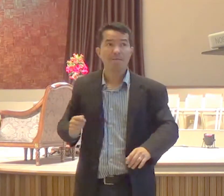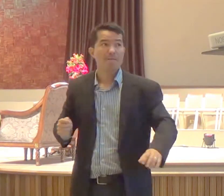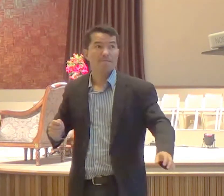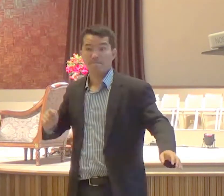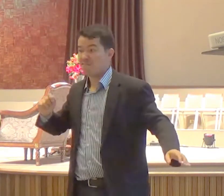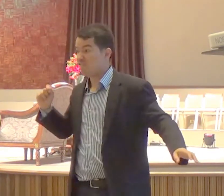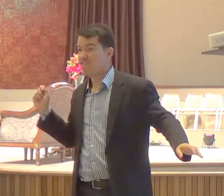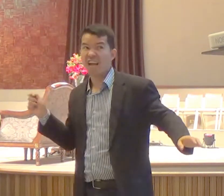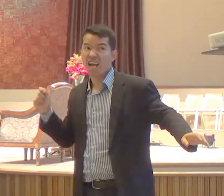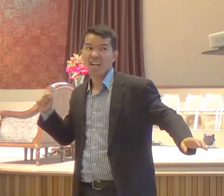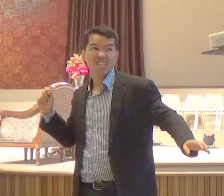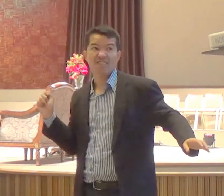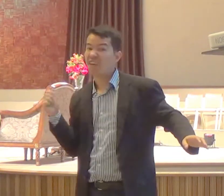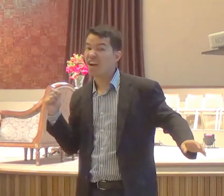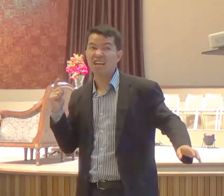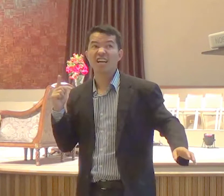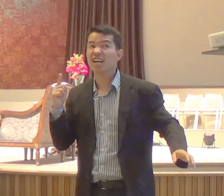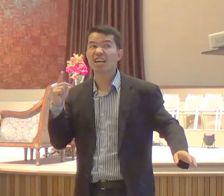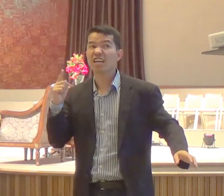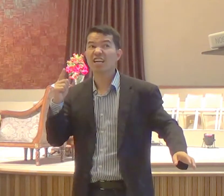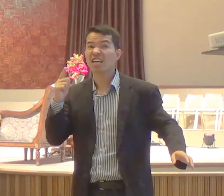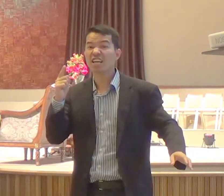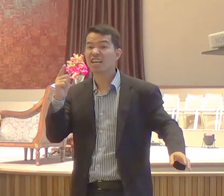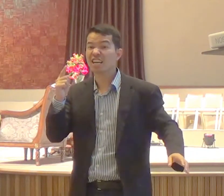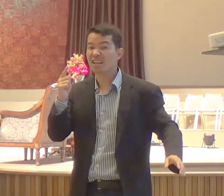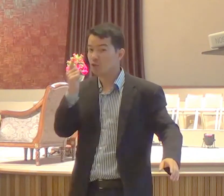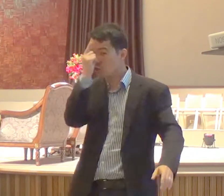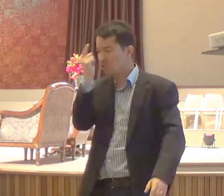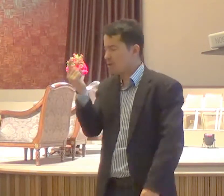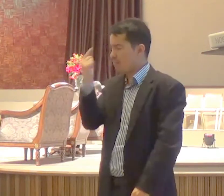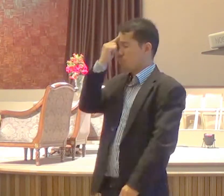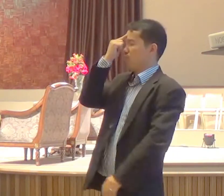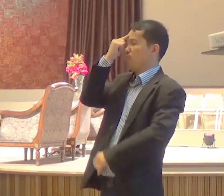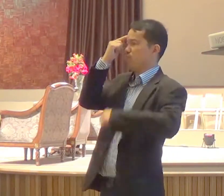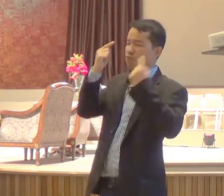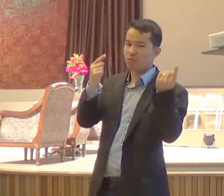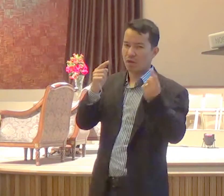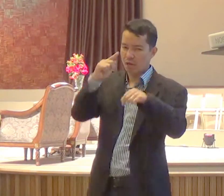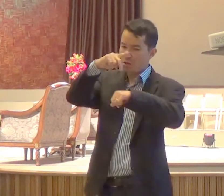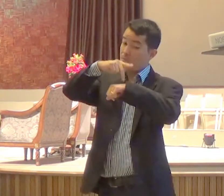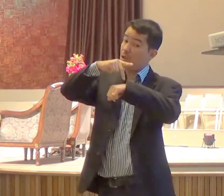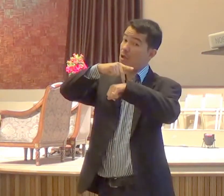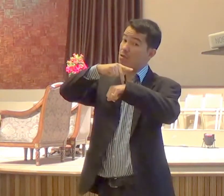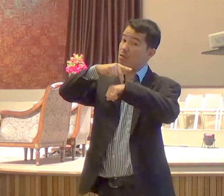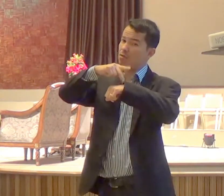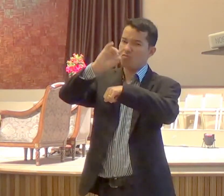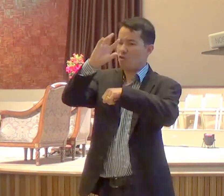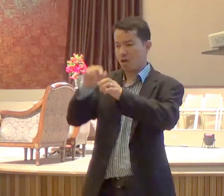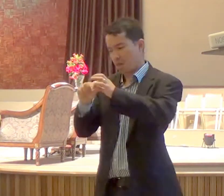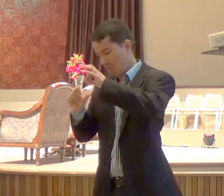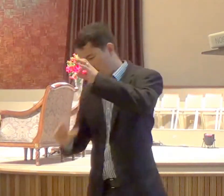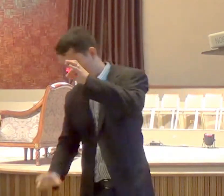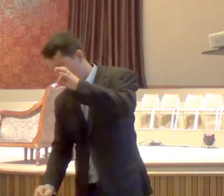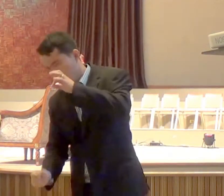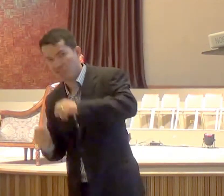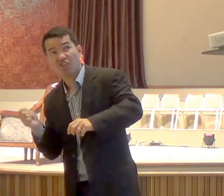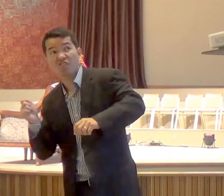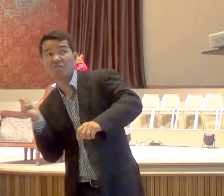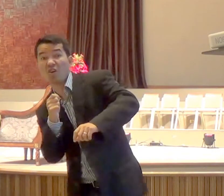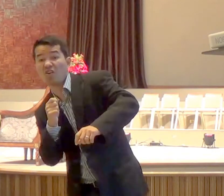derrubou com estalo, se não com a pedra, as vozes da arma de Davi, lançavam fora os